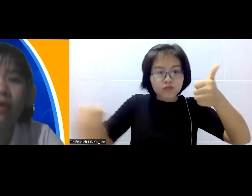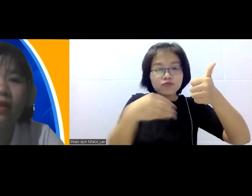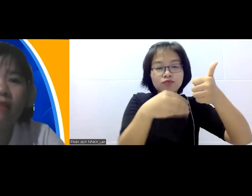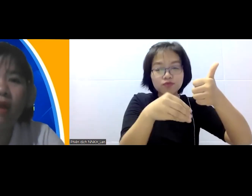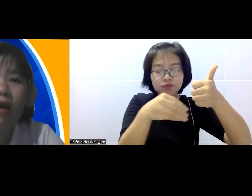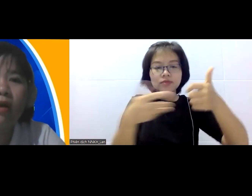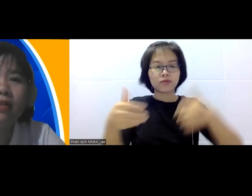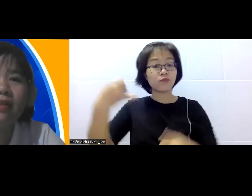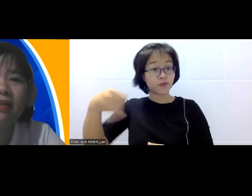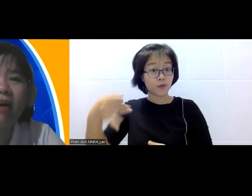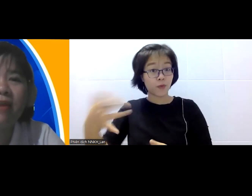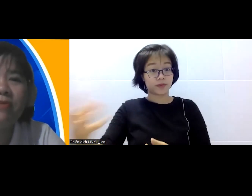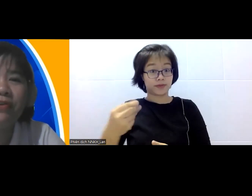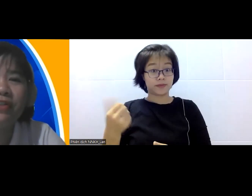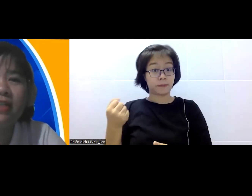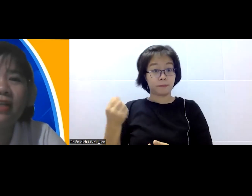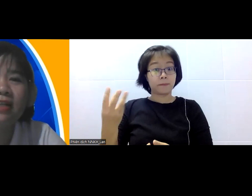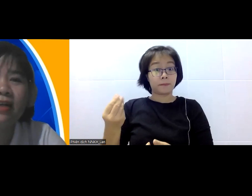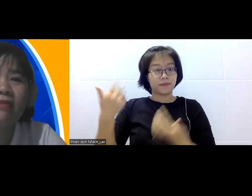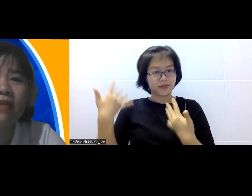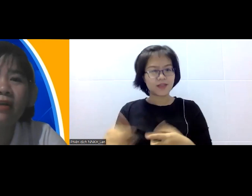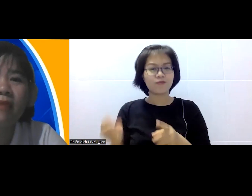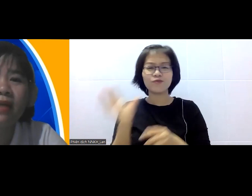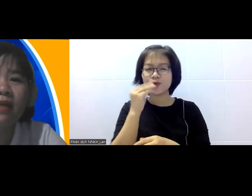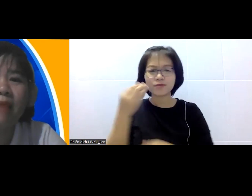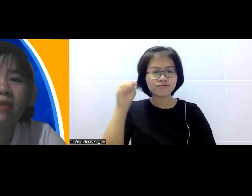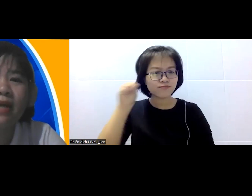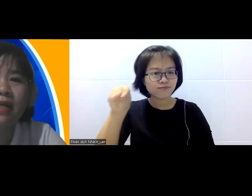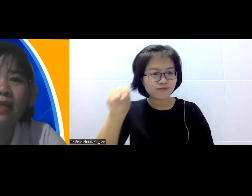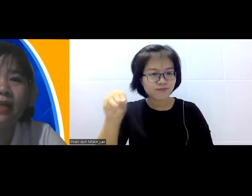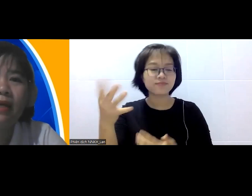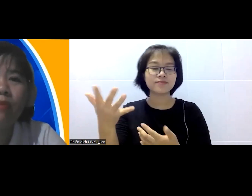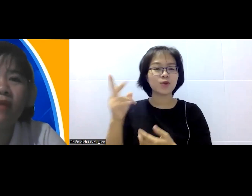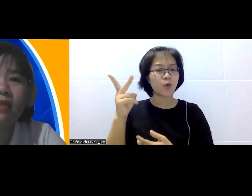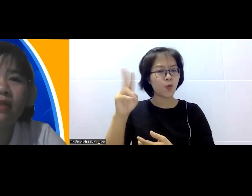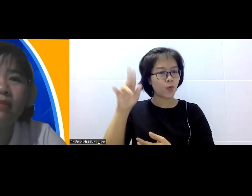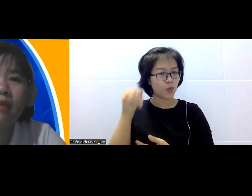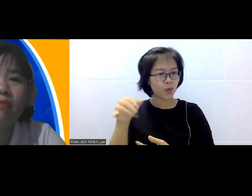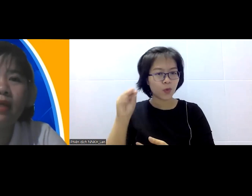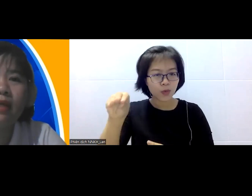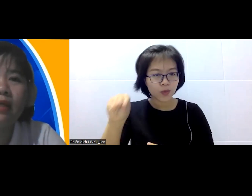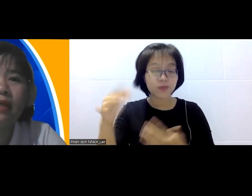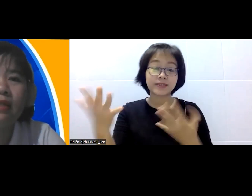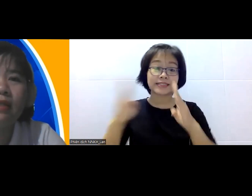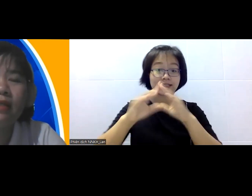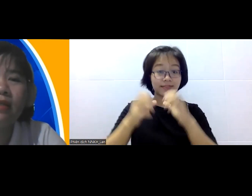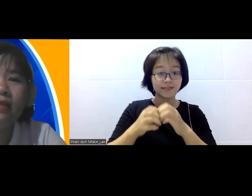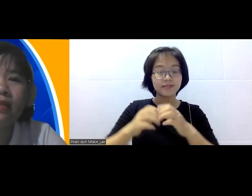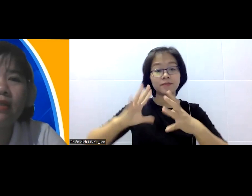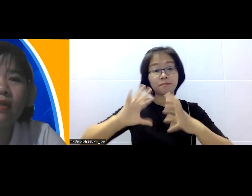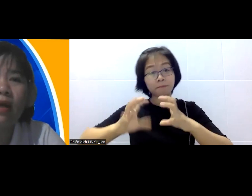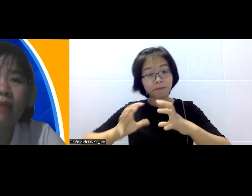nhập hàng tuần và họ có tiền đó họ đóng hội họ xây trở công việc công an một làm trong gia đình mua vật tư mấy móc này kia thì